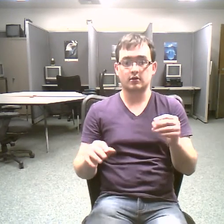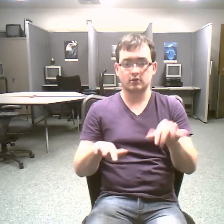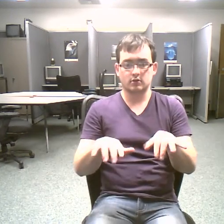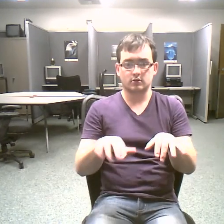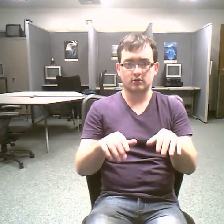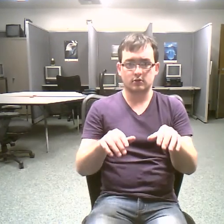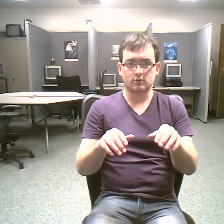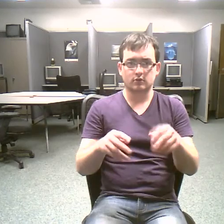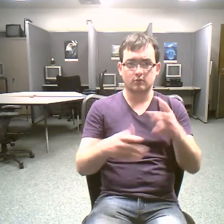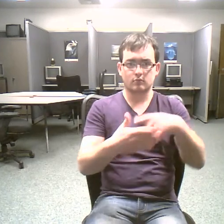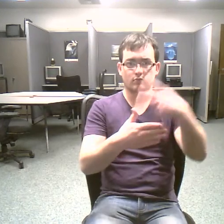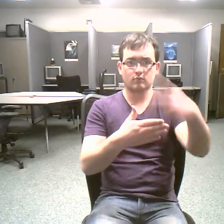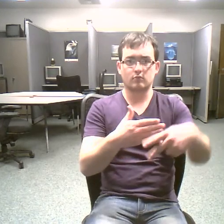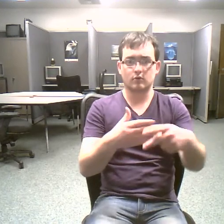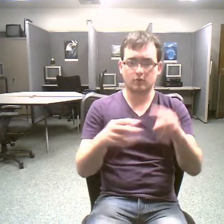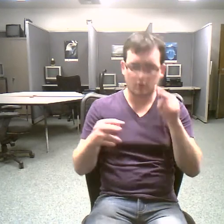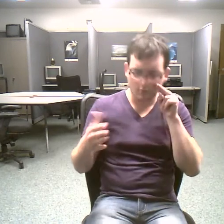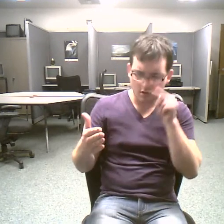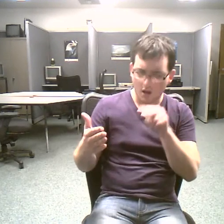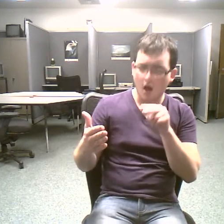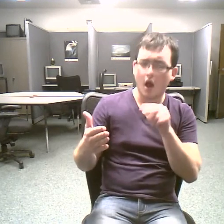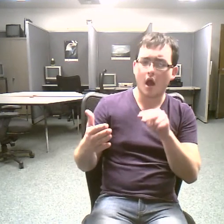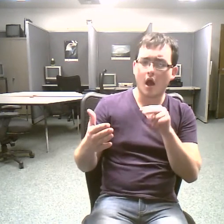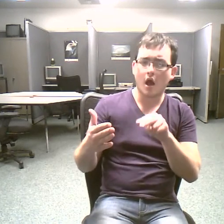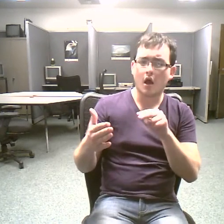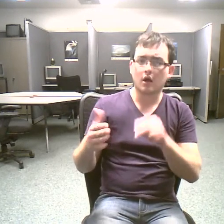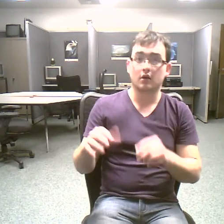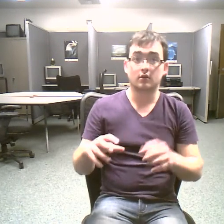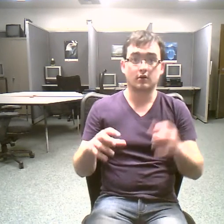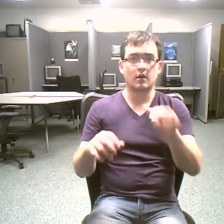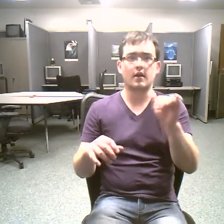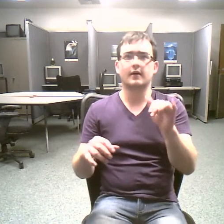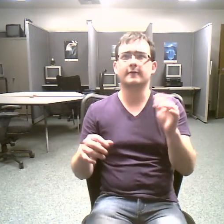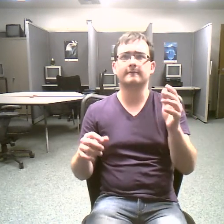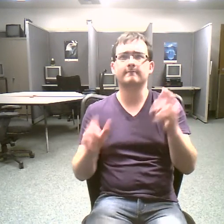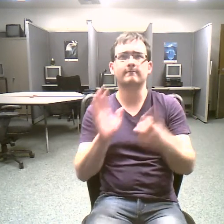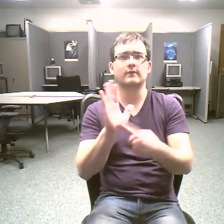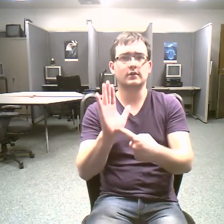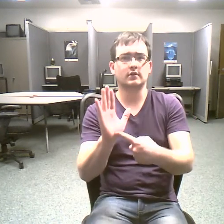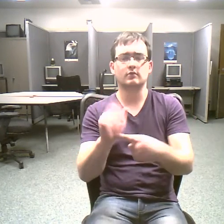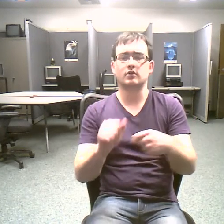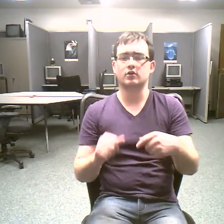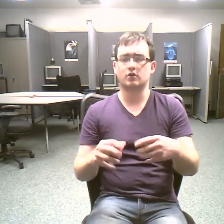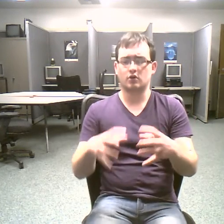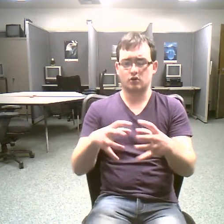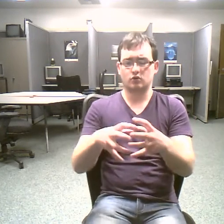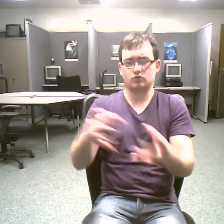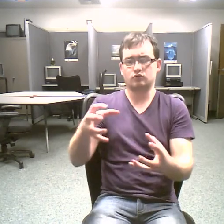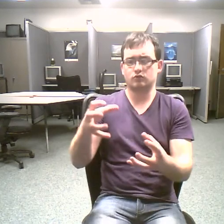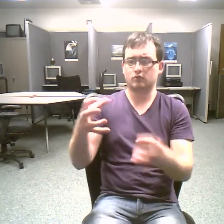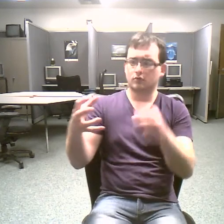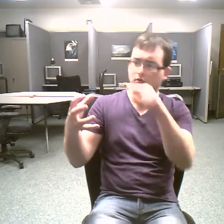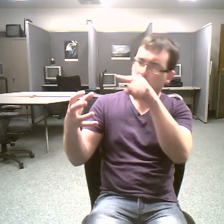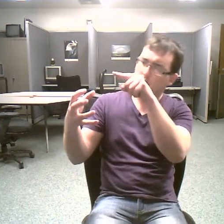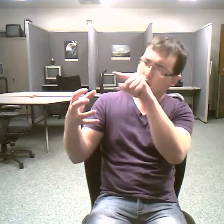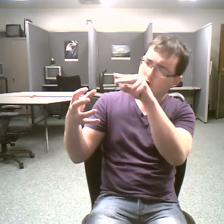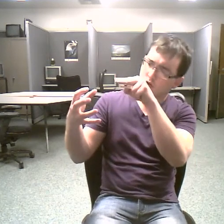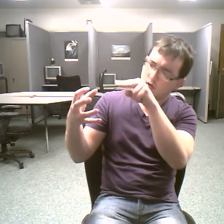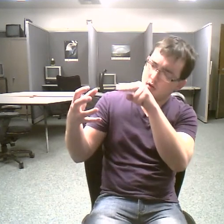like earth's crust if you've from a site or from above through computer generated